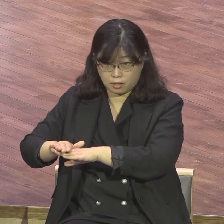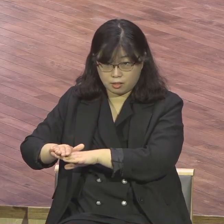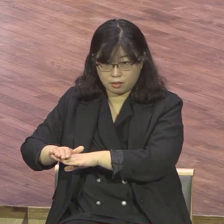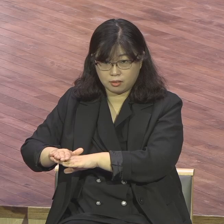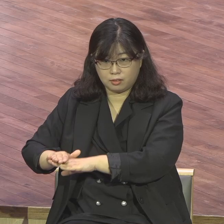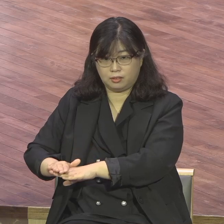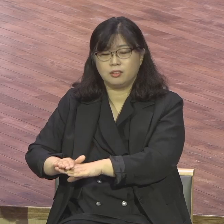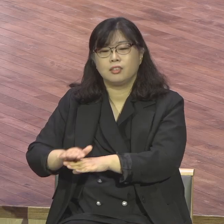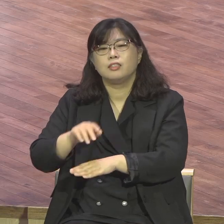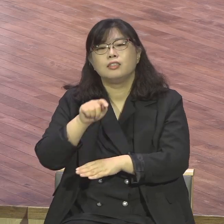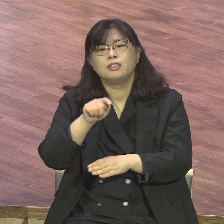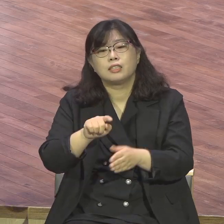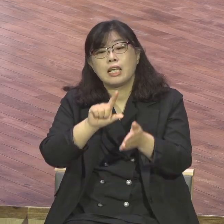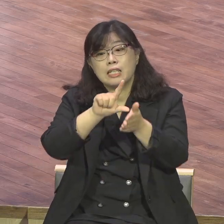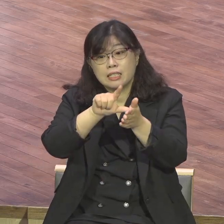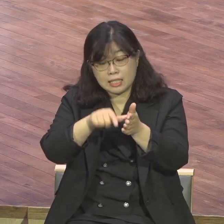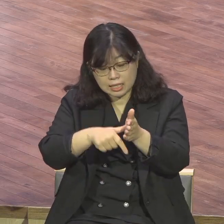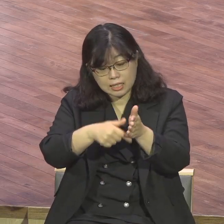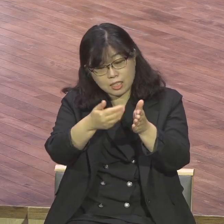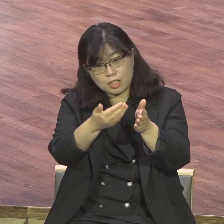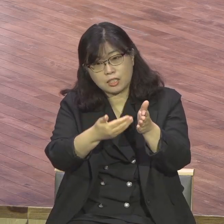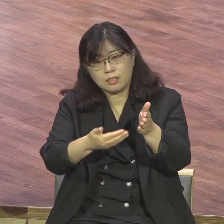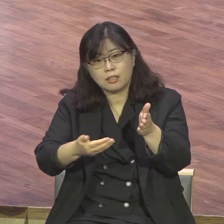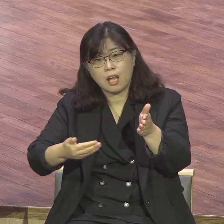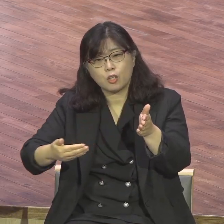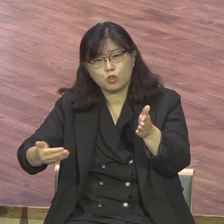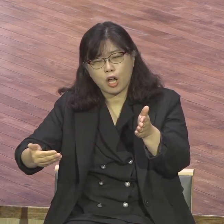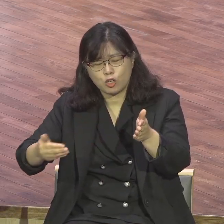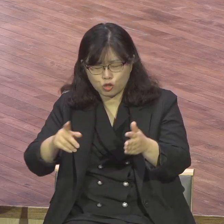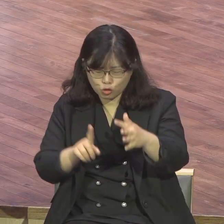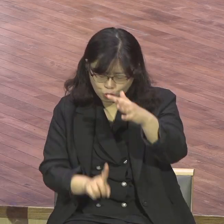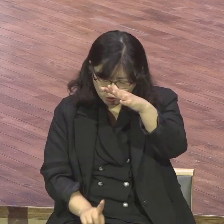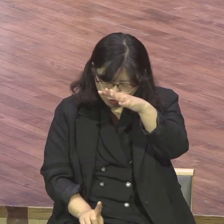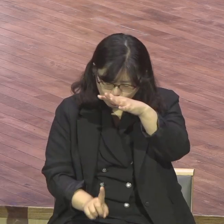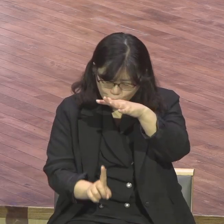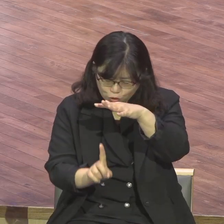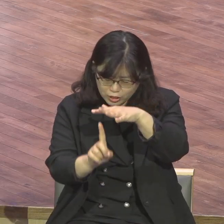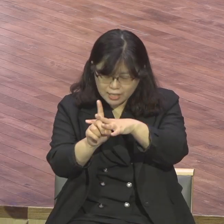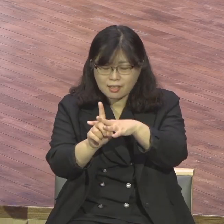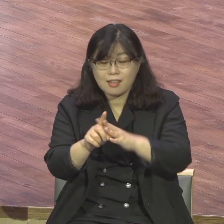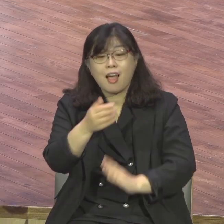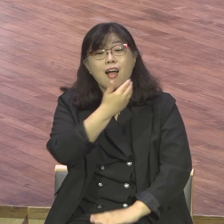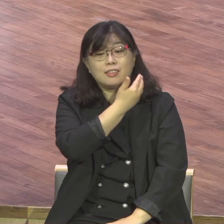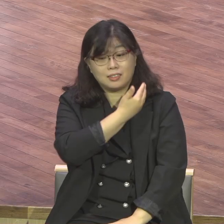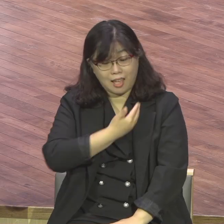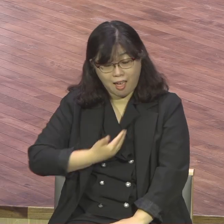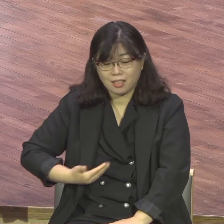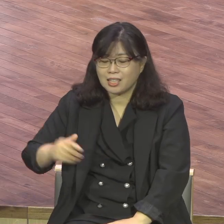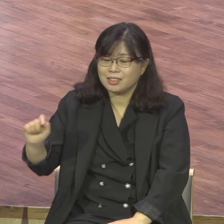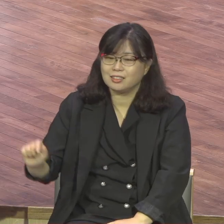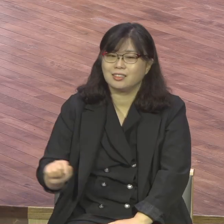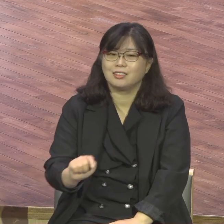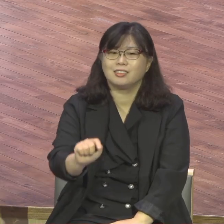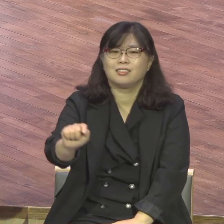이 시대 살릴 유일한 제자들